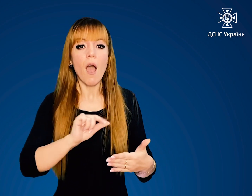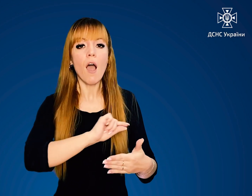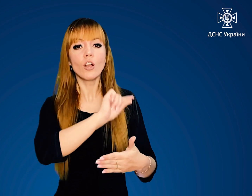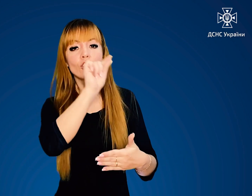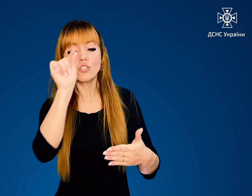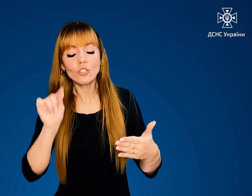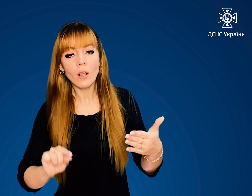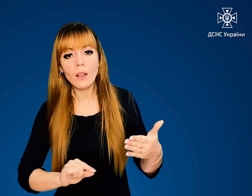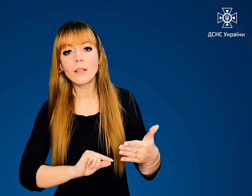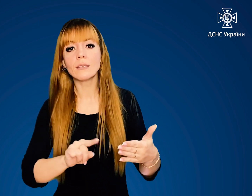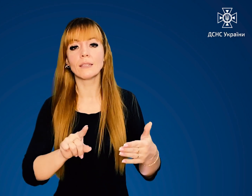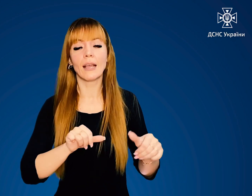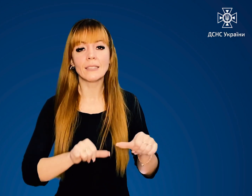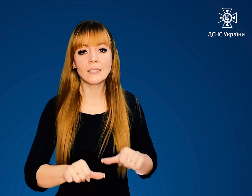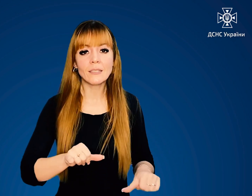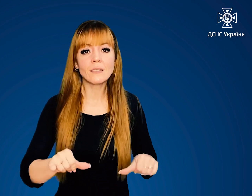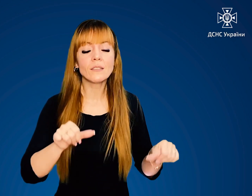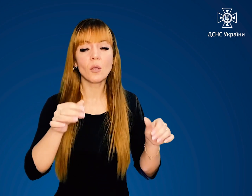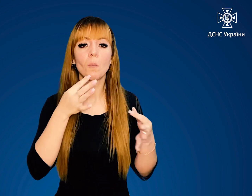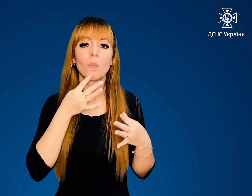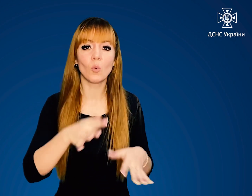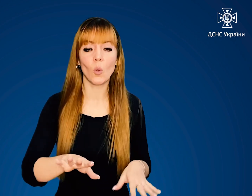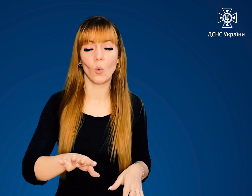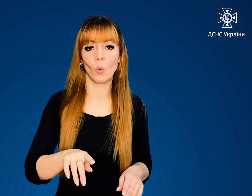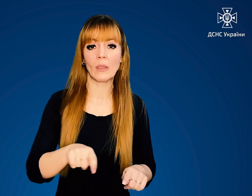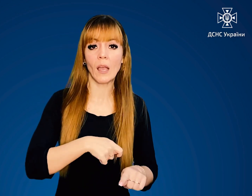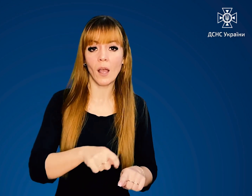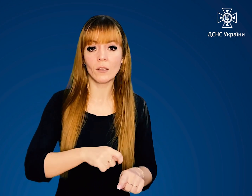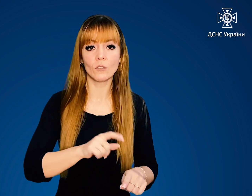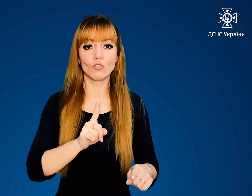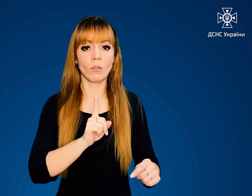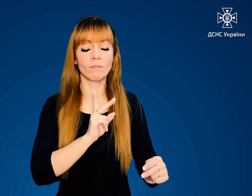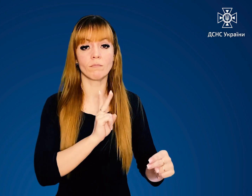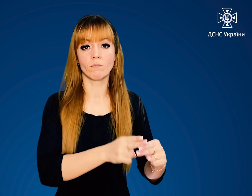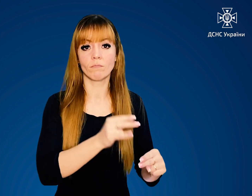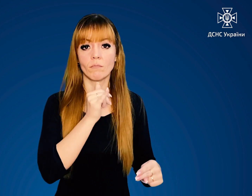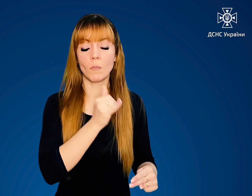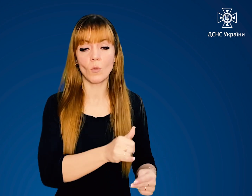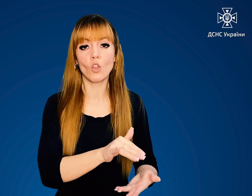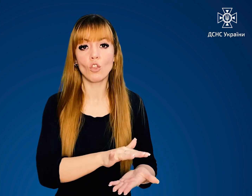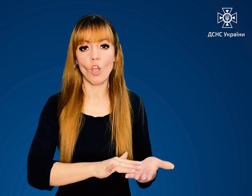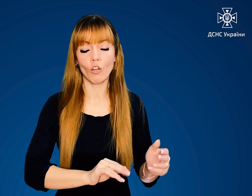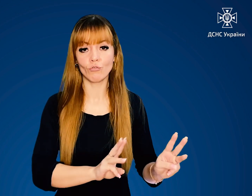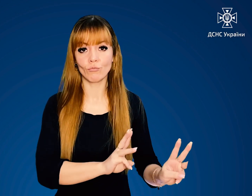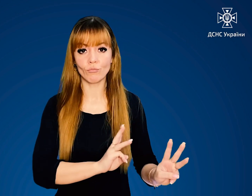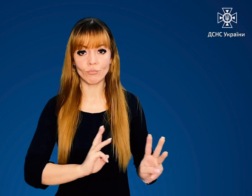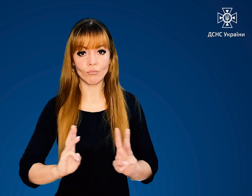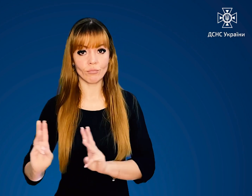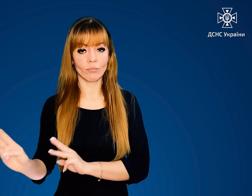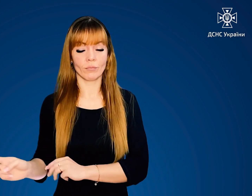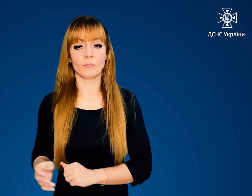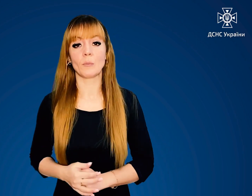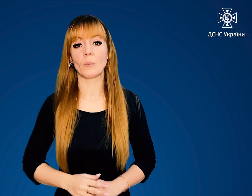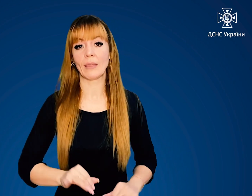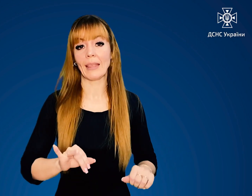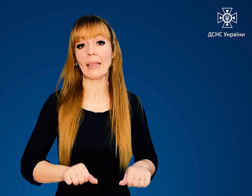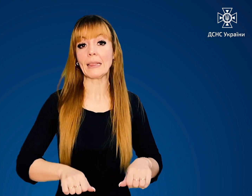щілини й отвори заткніть будь-якою тканиною, щоб уникнути подальшого проникнення диму. Та